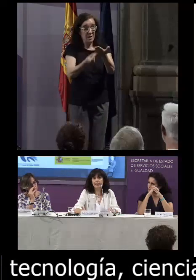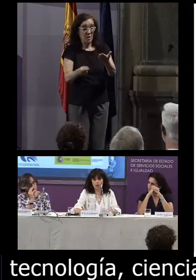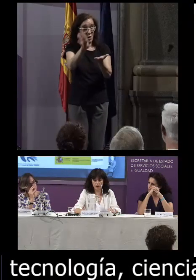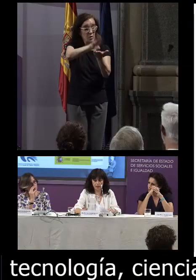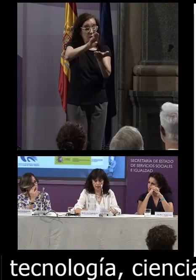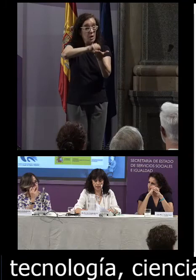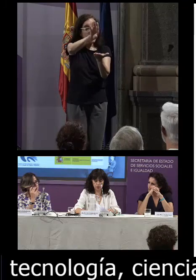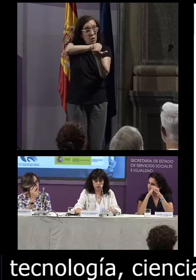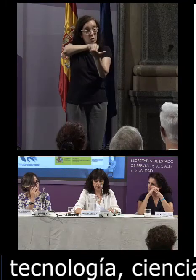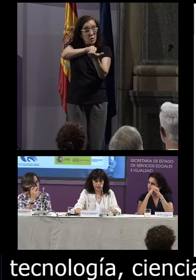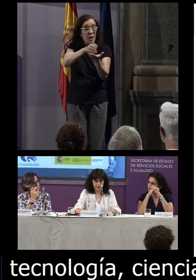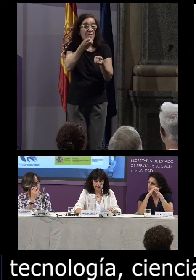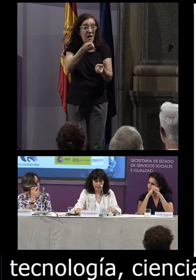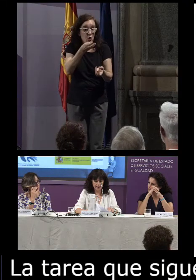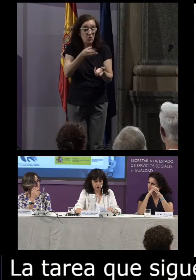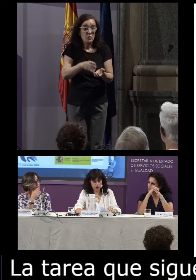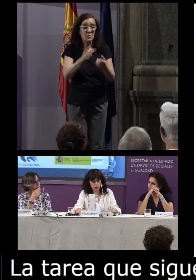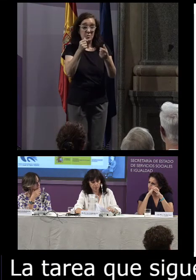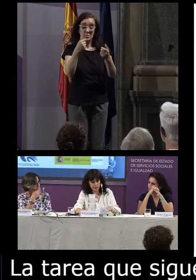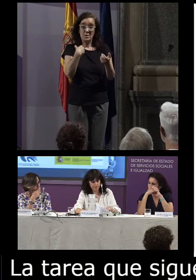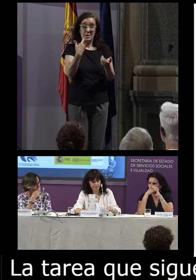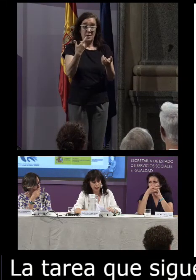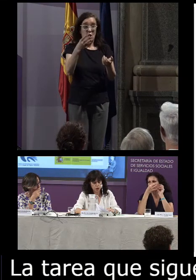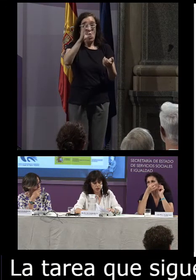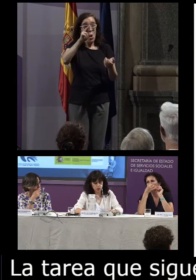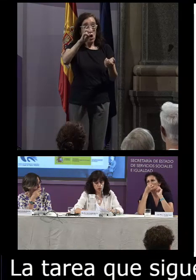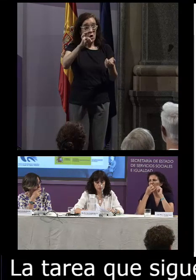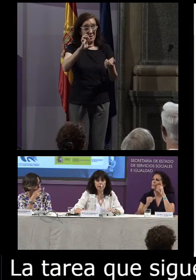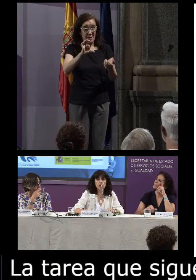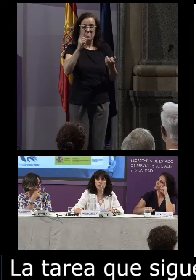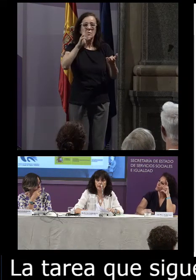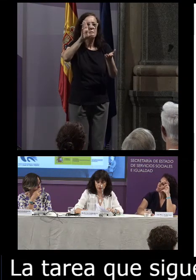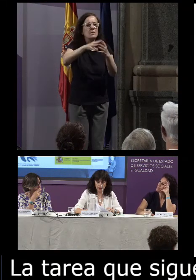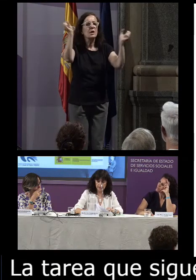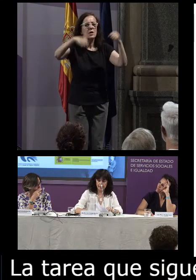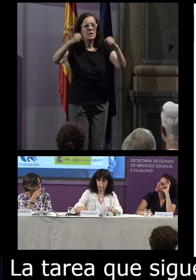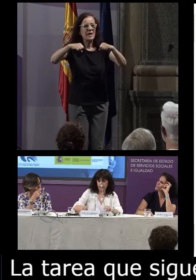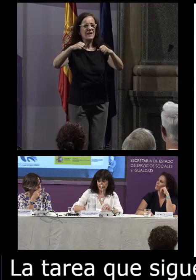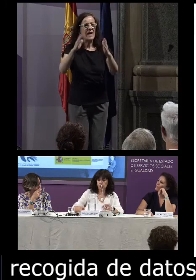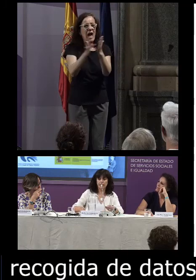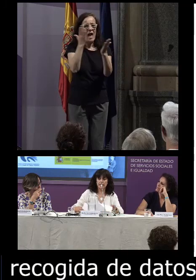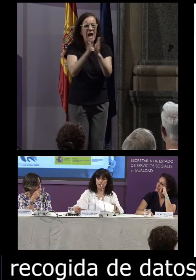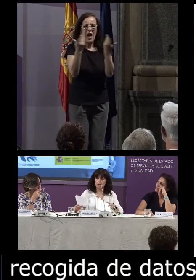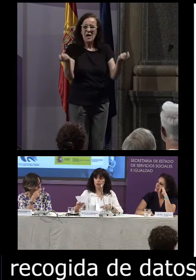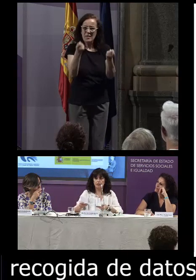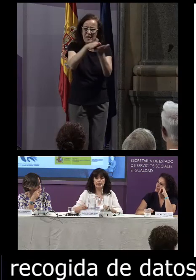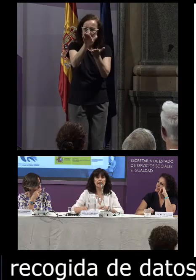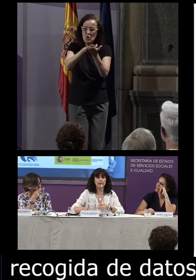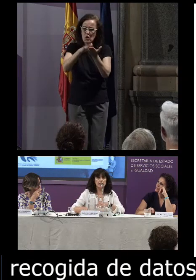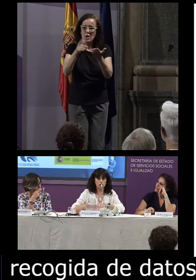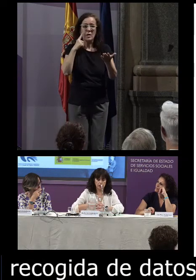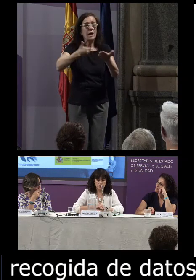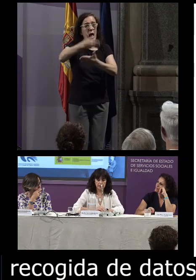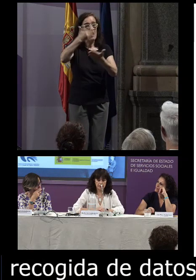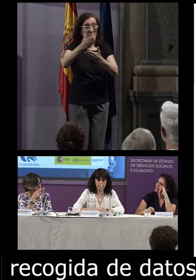es la recogida de datos en el caso del corpus contamos con convenios con editoriales y con el enorme desarrollo de la